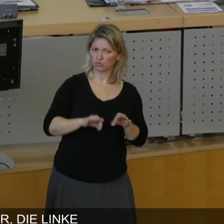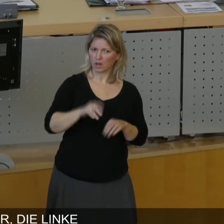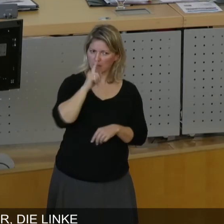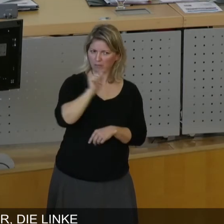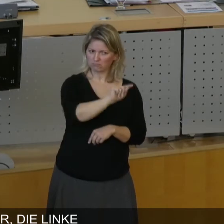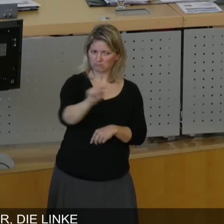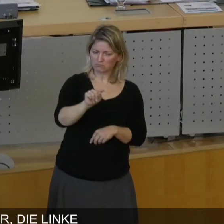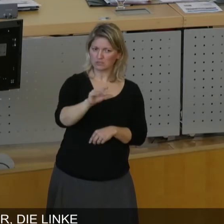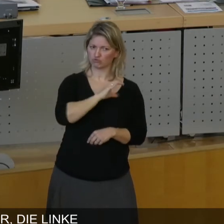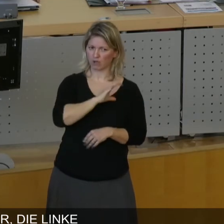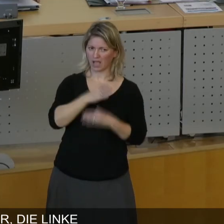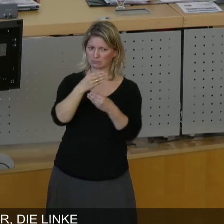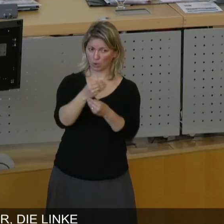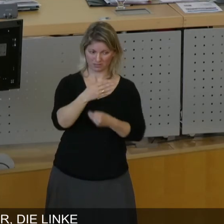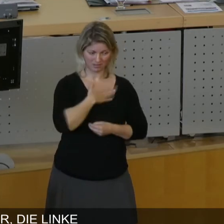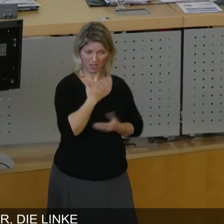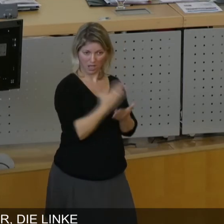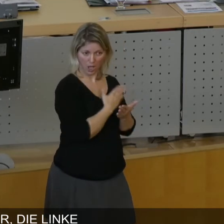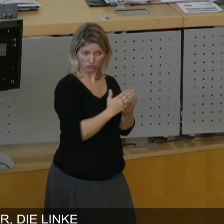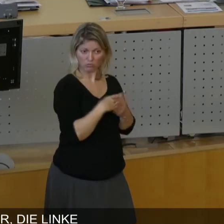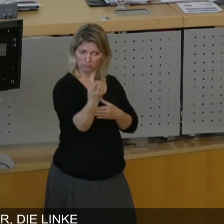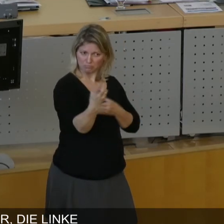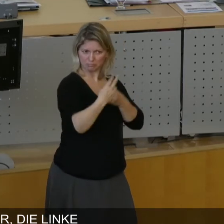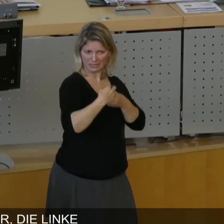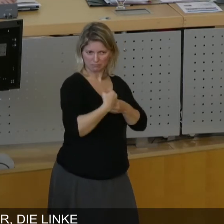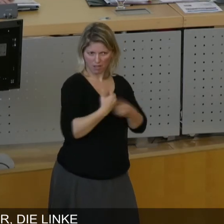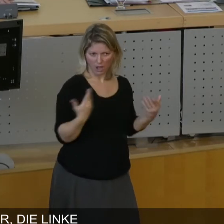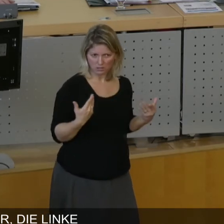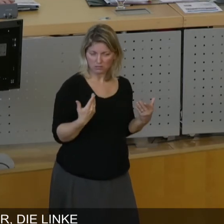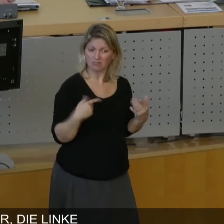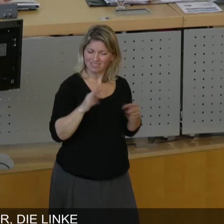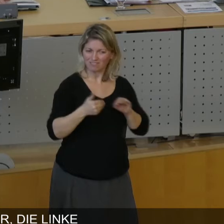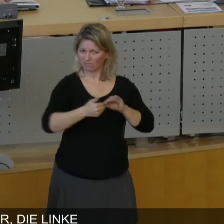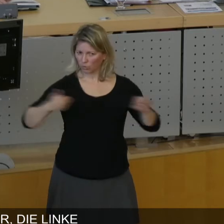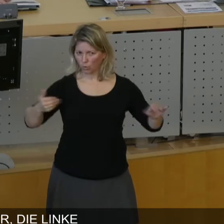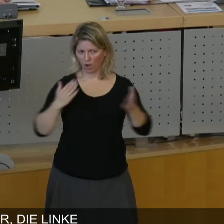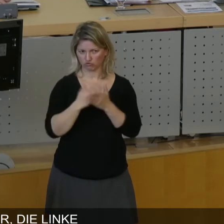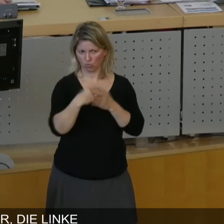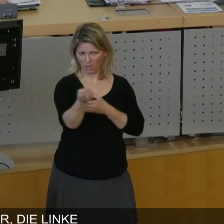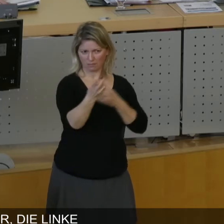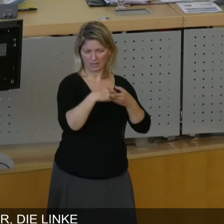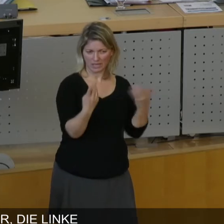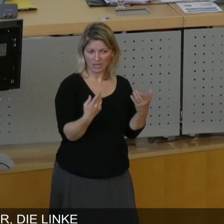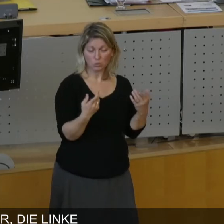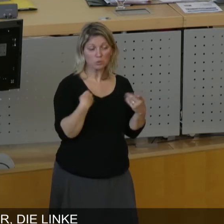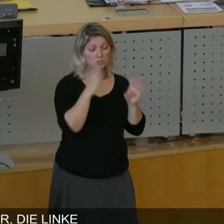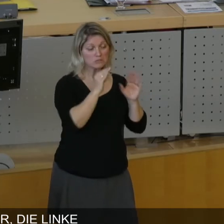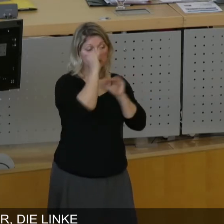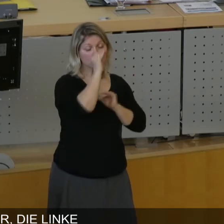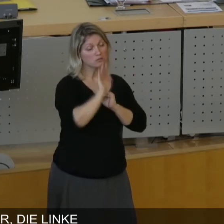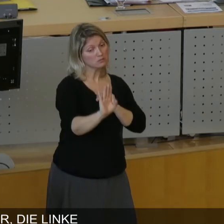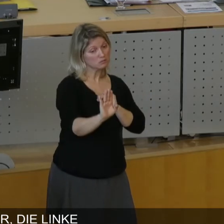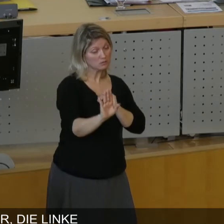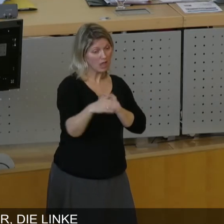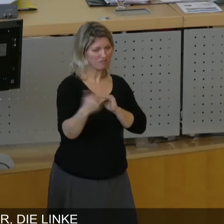denen ermöglichen, an unseren Entscheidungen sich zu beteiligen. Und das frühzeitig und mit nicht so starren Instrumenten, wie Sie